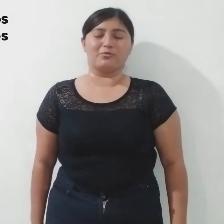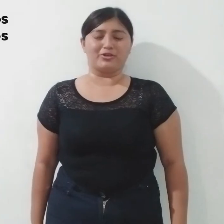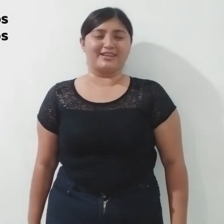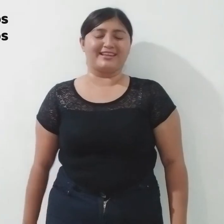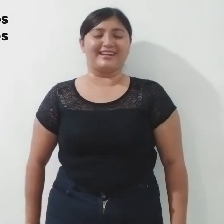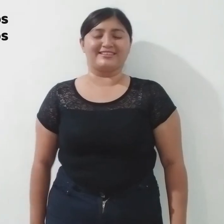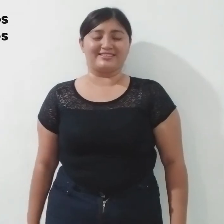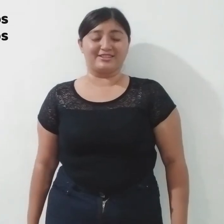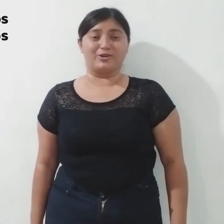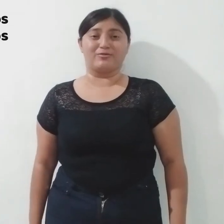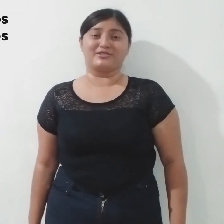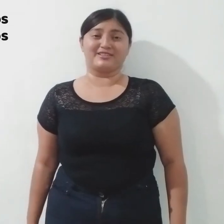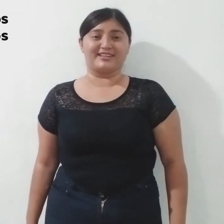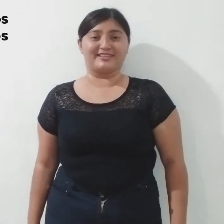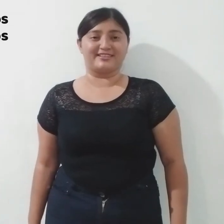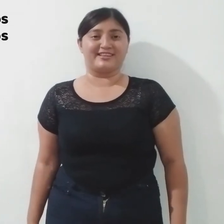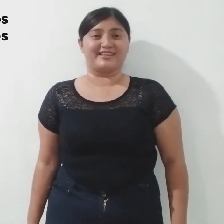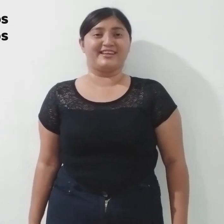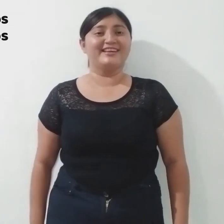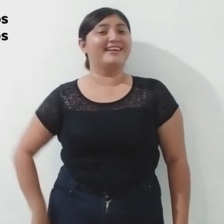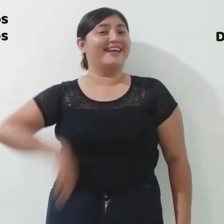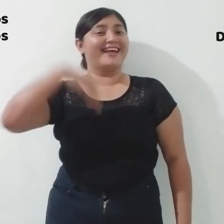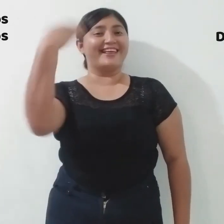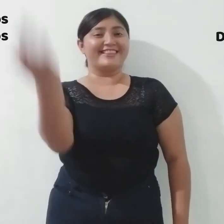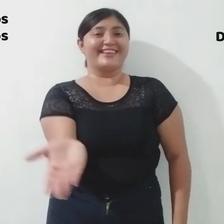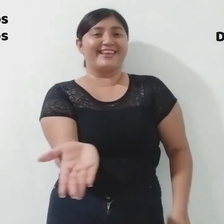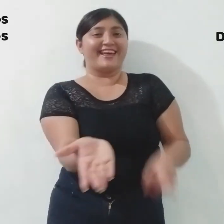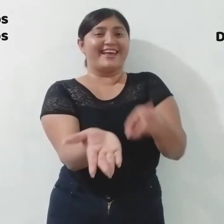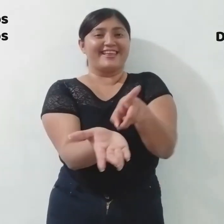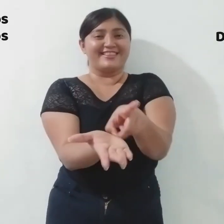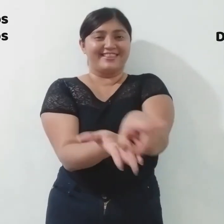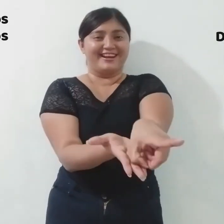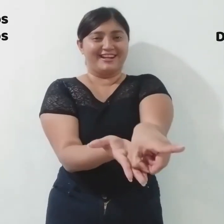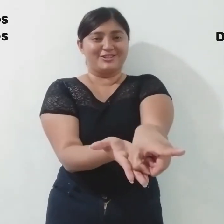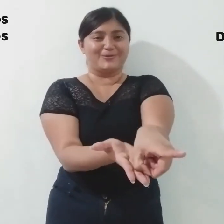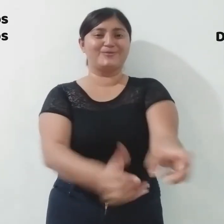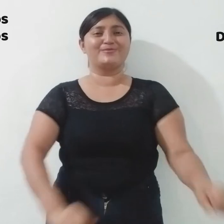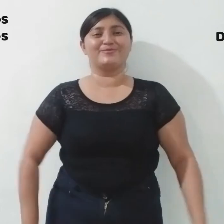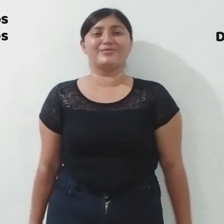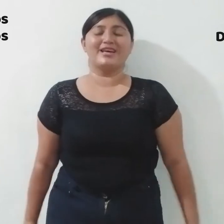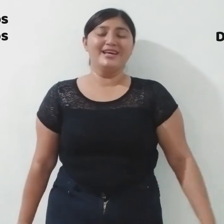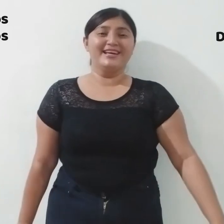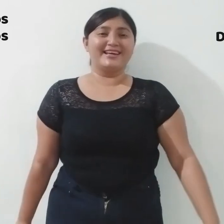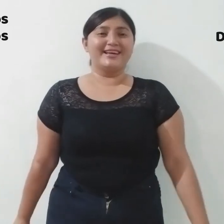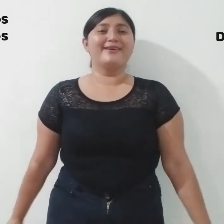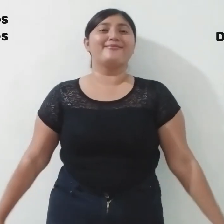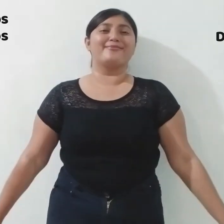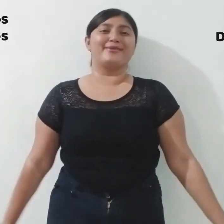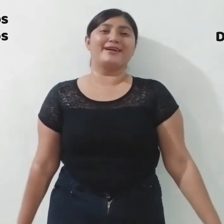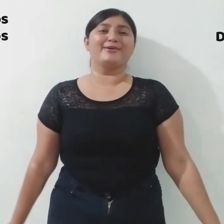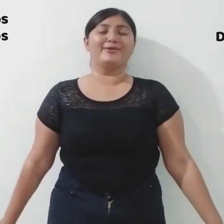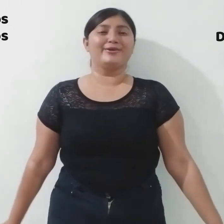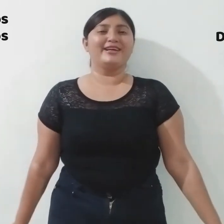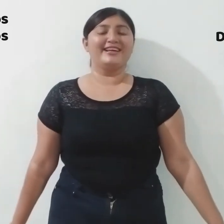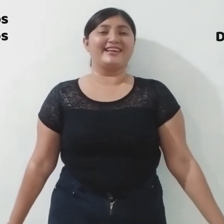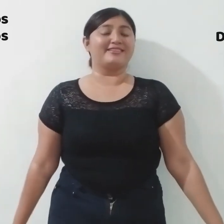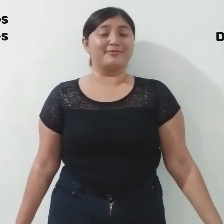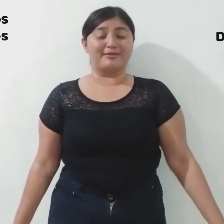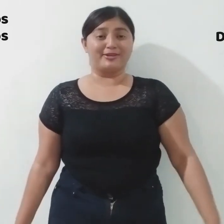importante que les enseñe cómo se hace la seña de derecho, pero estamos hablando